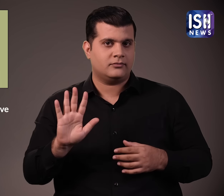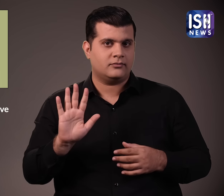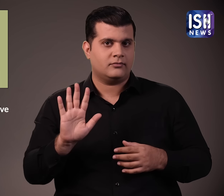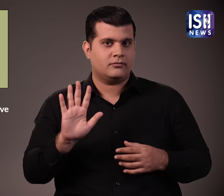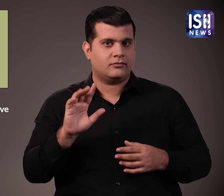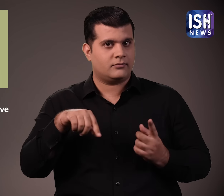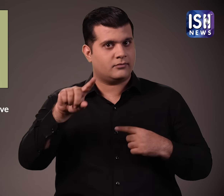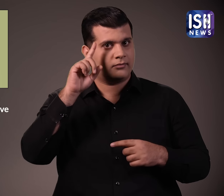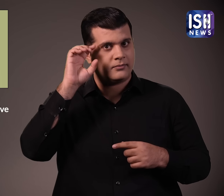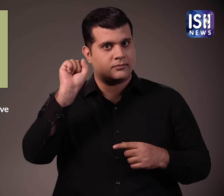यह याद रखना